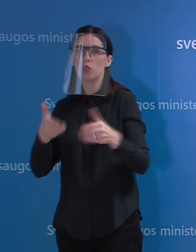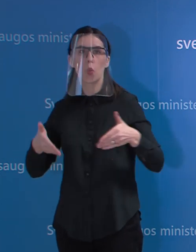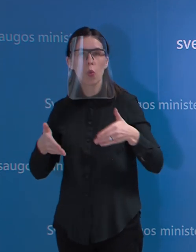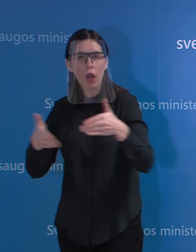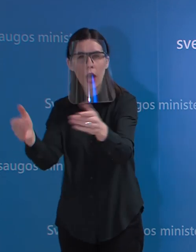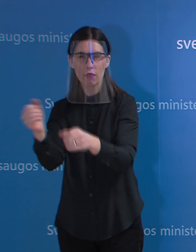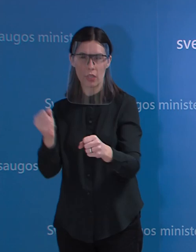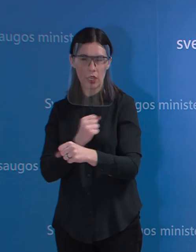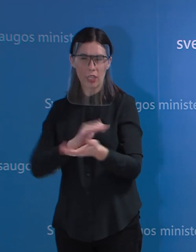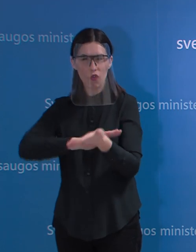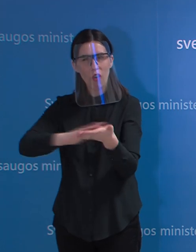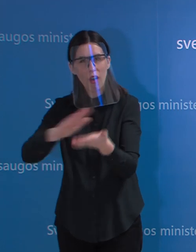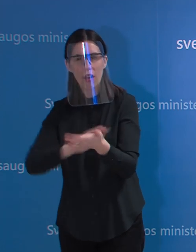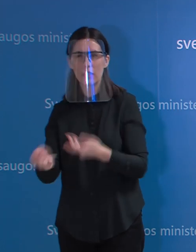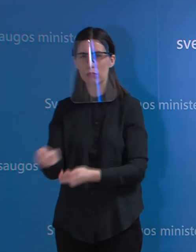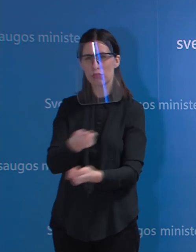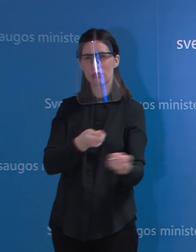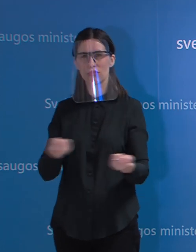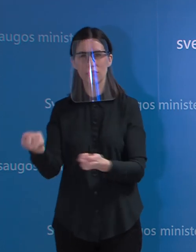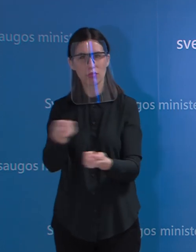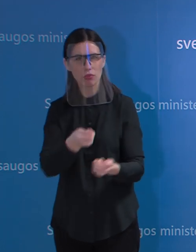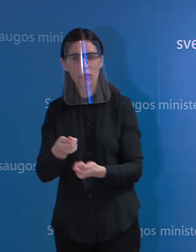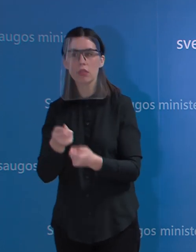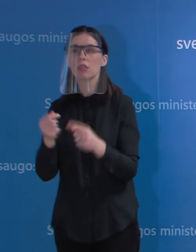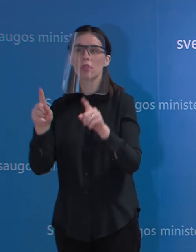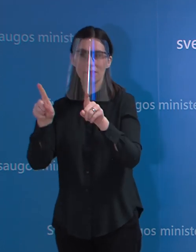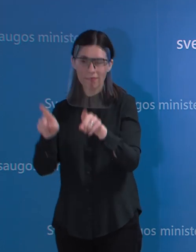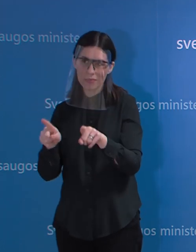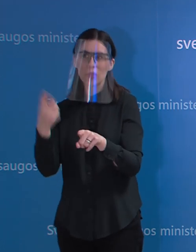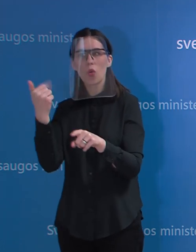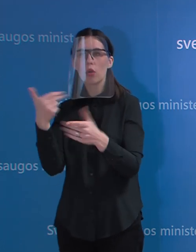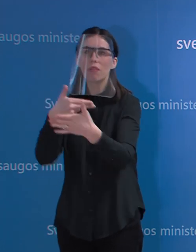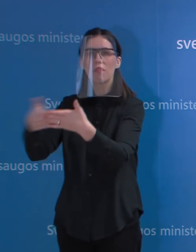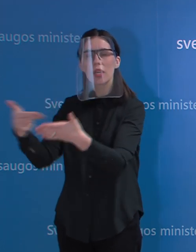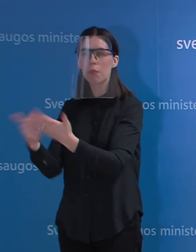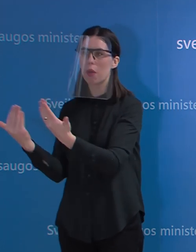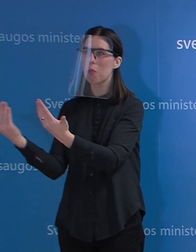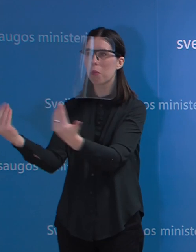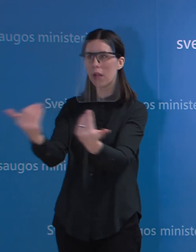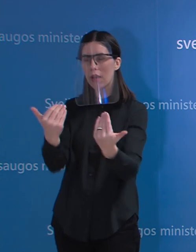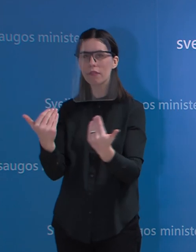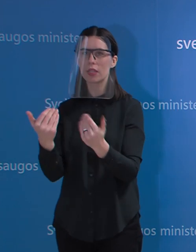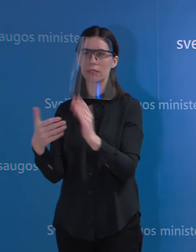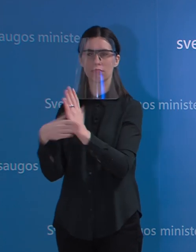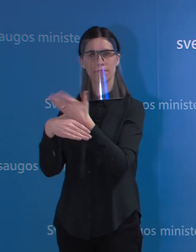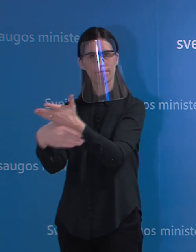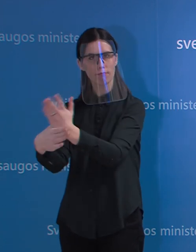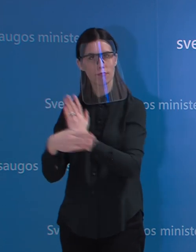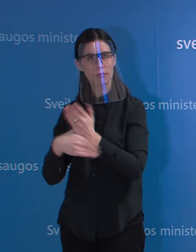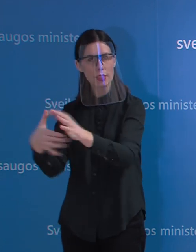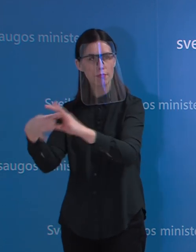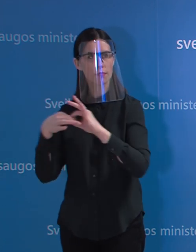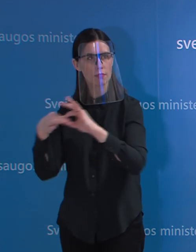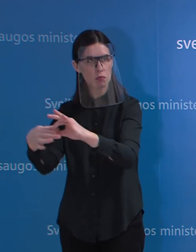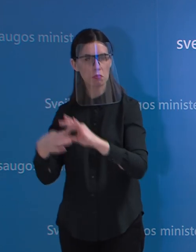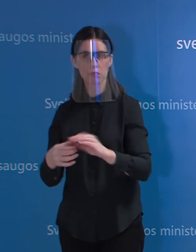dezinfekuoti. Tai gamintojus kviečiu tiesiog konstruktyviai bendradarbiauti. Mes esam